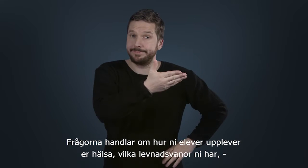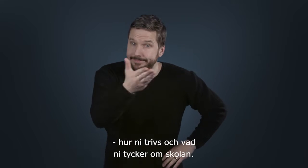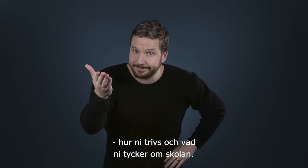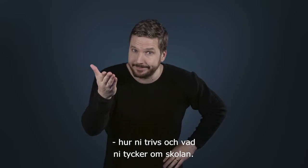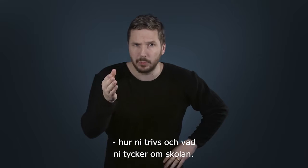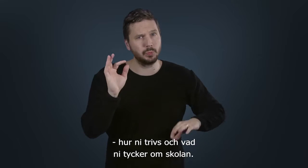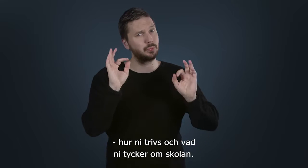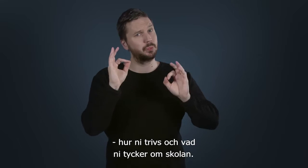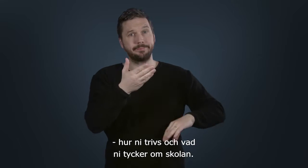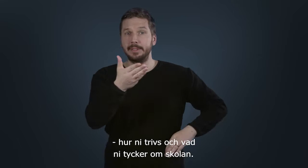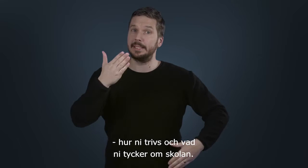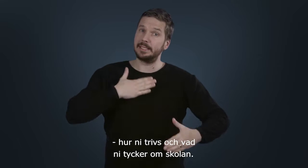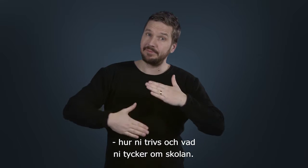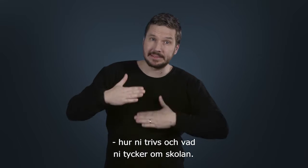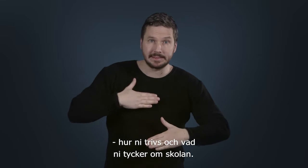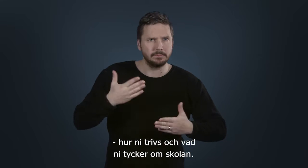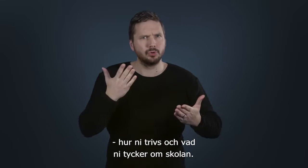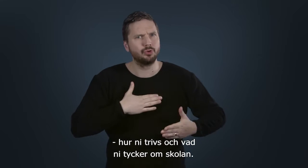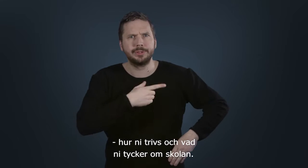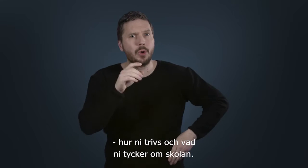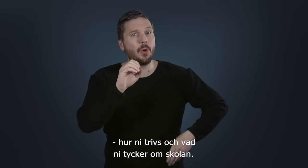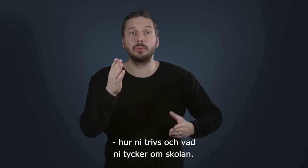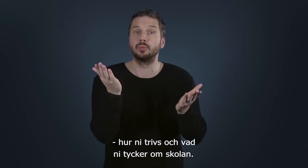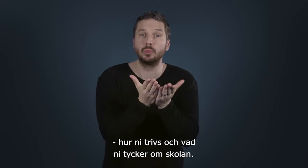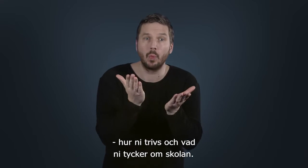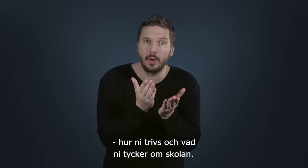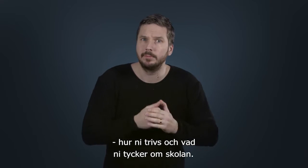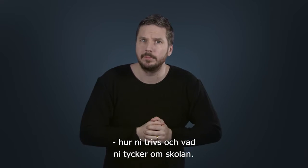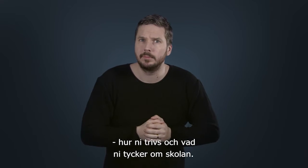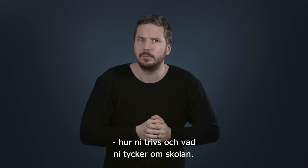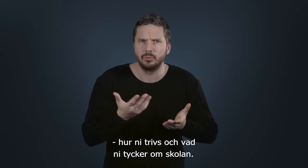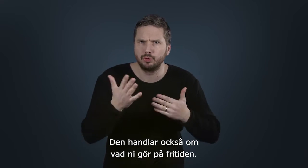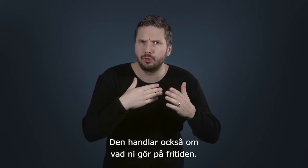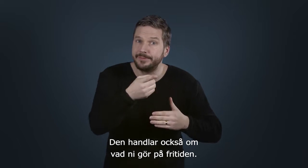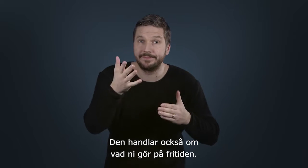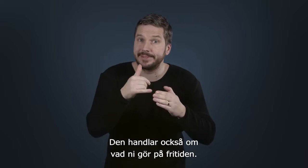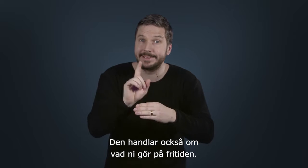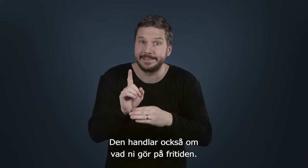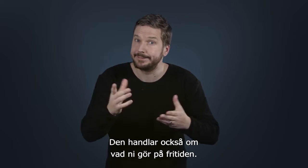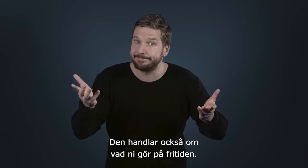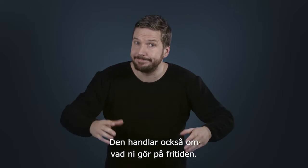hur ni trivs och vad ni tycker om skolan. Den handlar också om vad ni gör på fritiden.